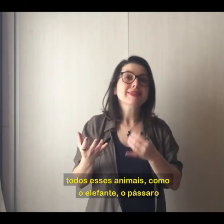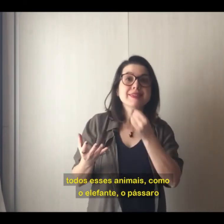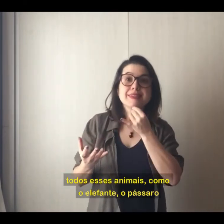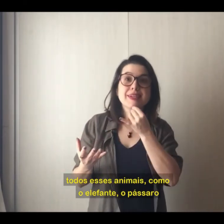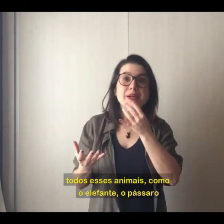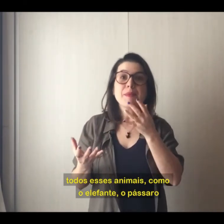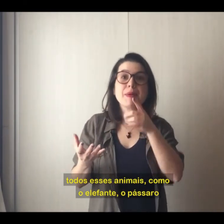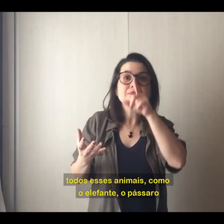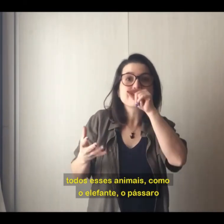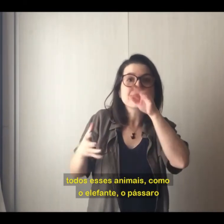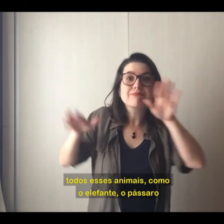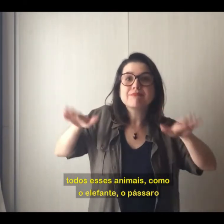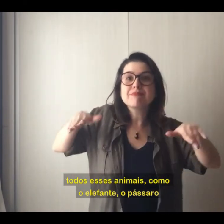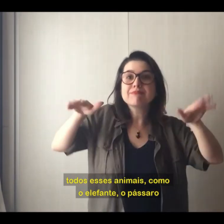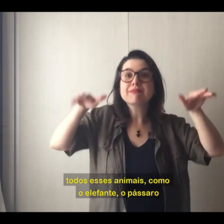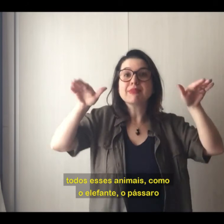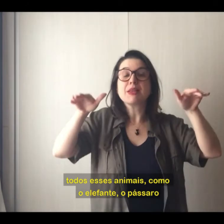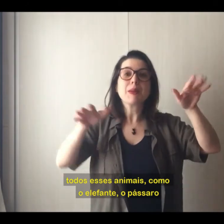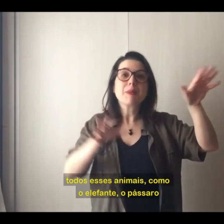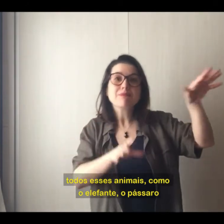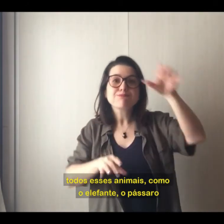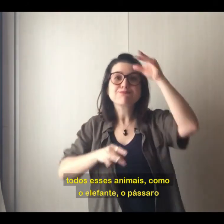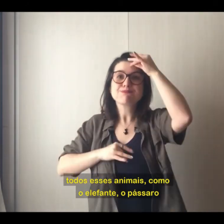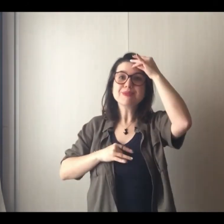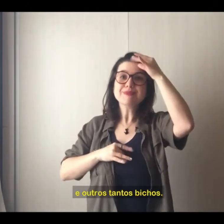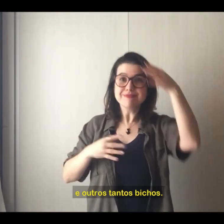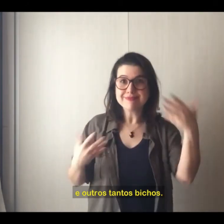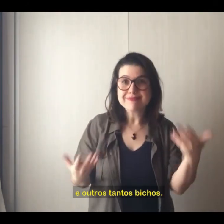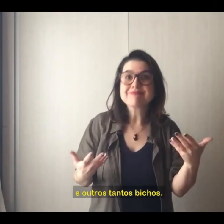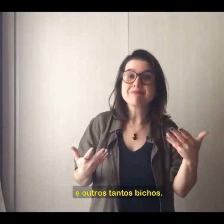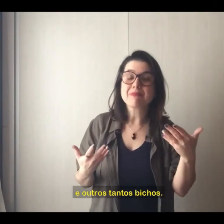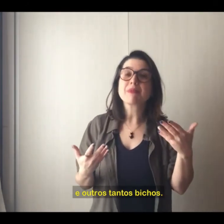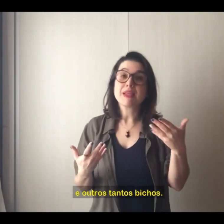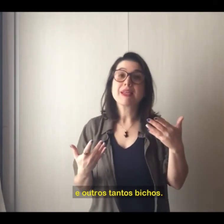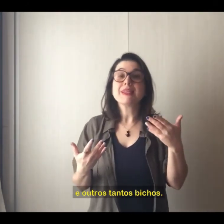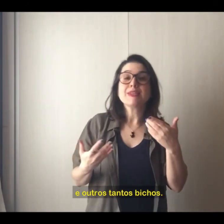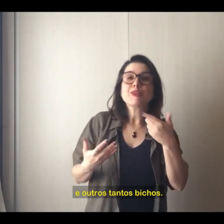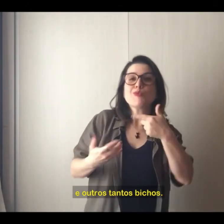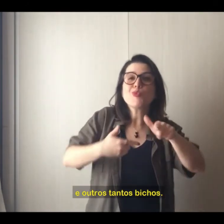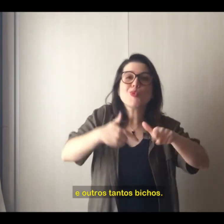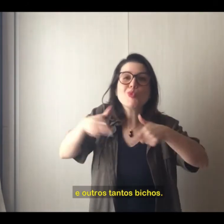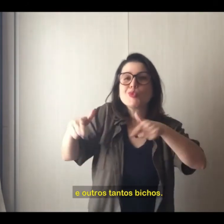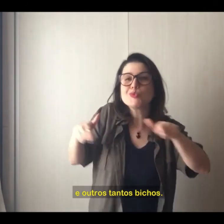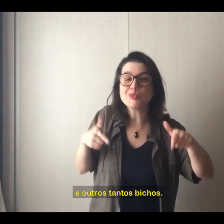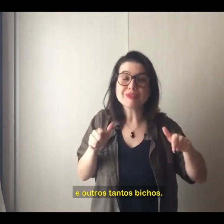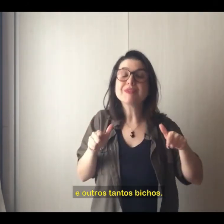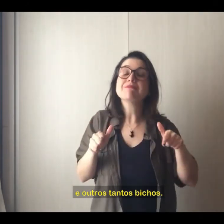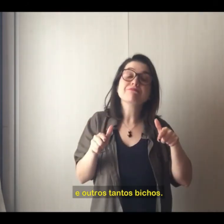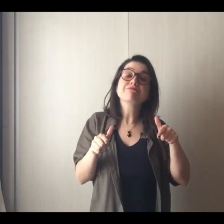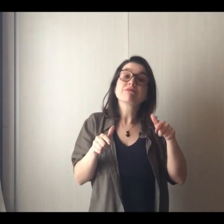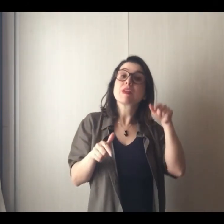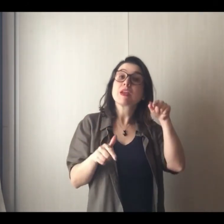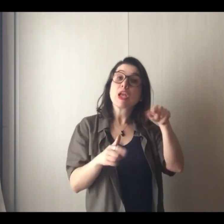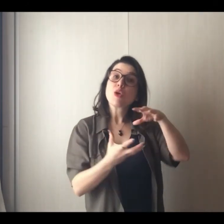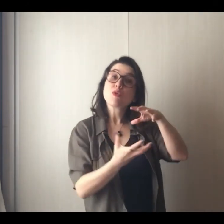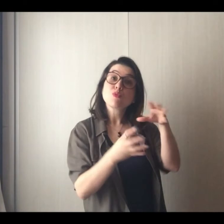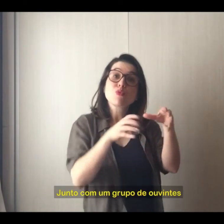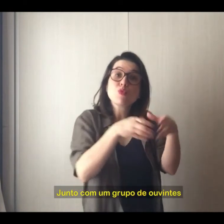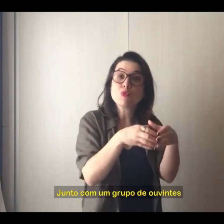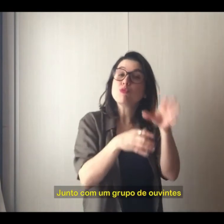o elefante, o pássaro e outros tantos bichos. Junto com